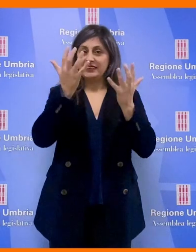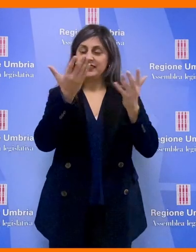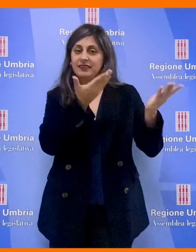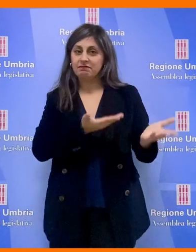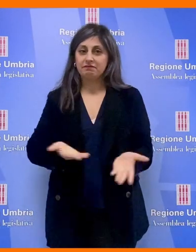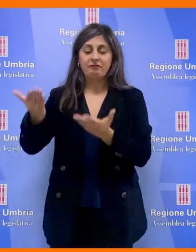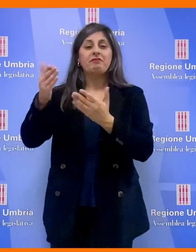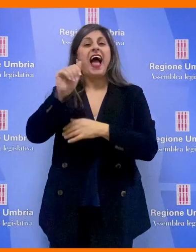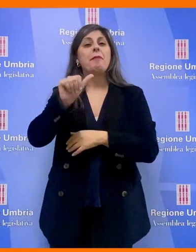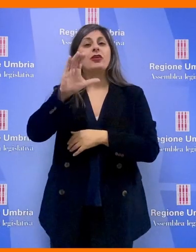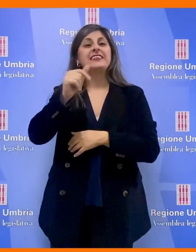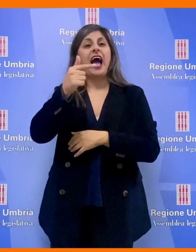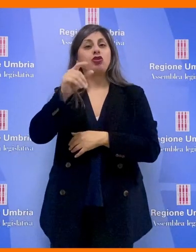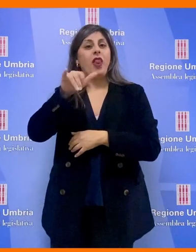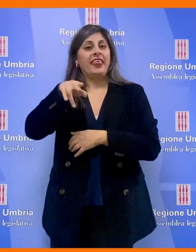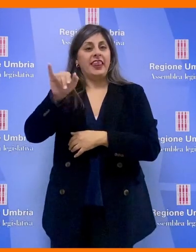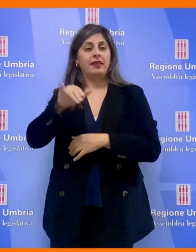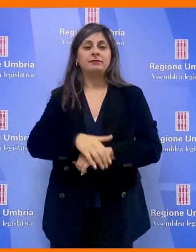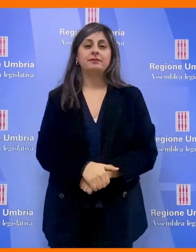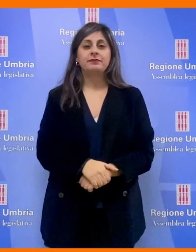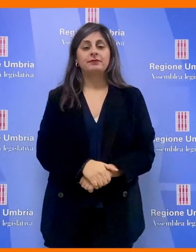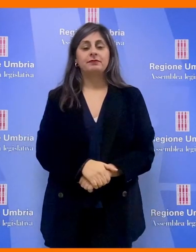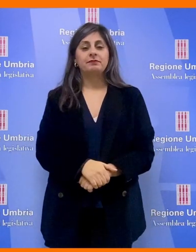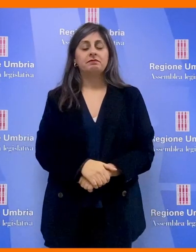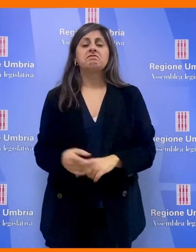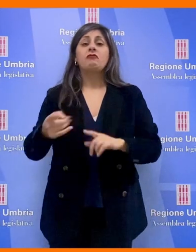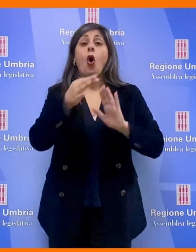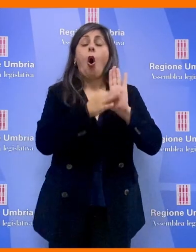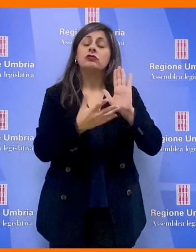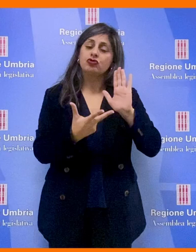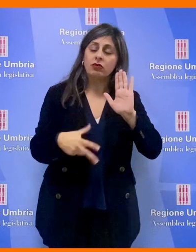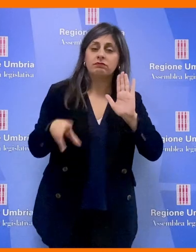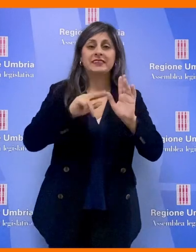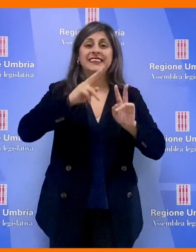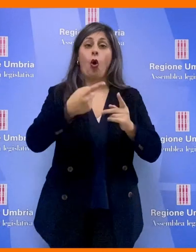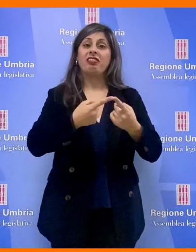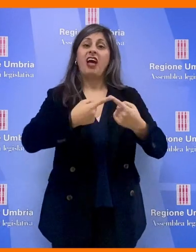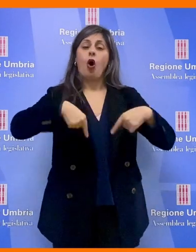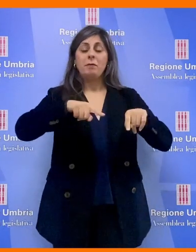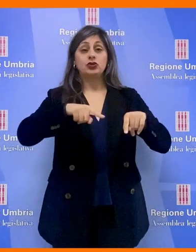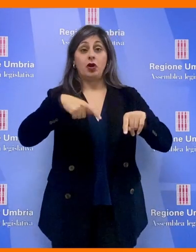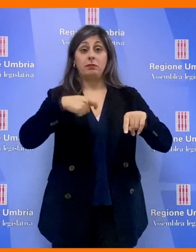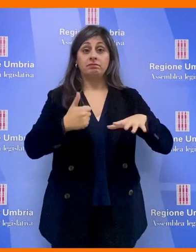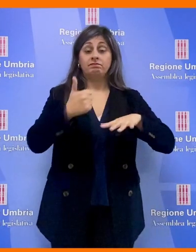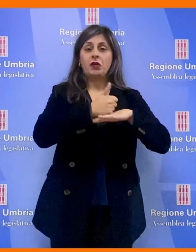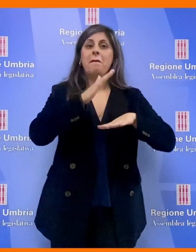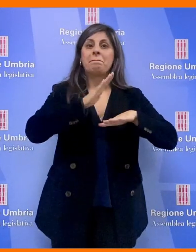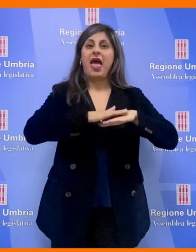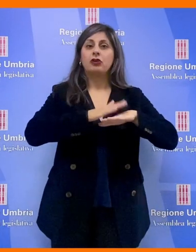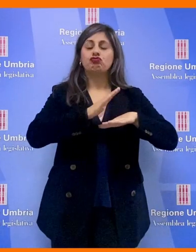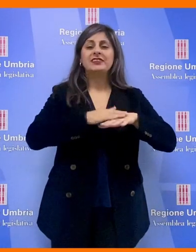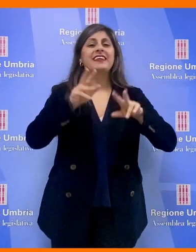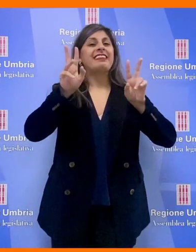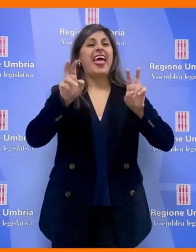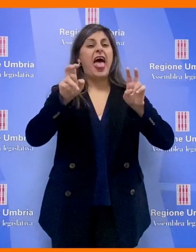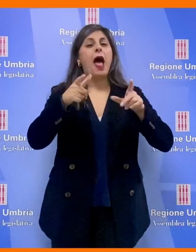servizio di Alberto Scattorini. Torna all'ordine del giorno della seconda commissione, presieduta da Valerio Mancini,